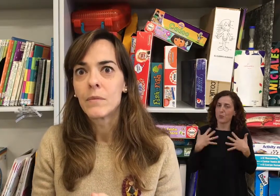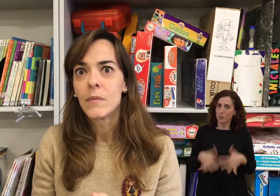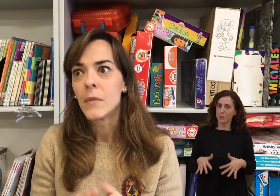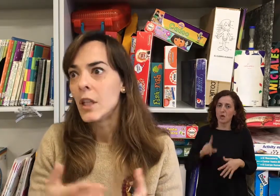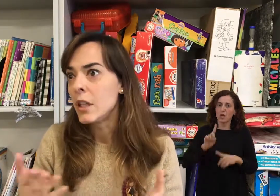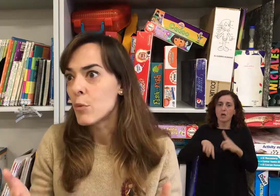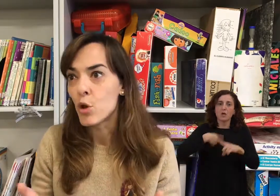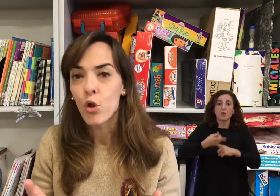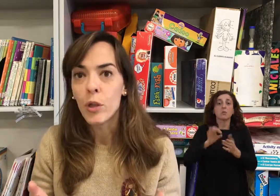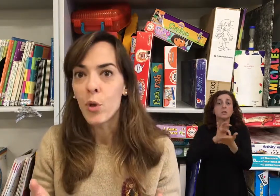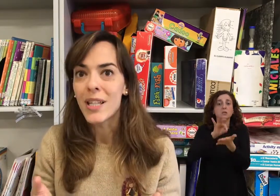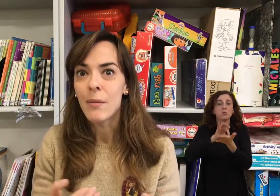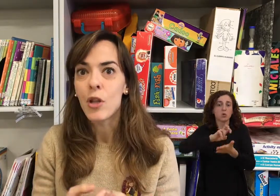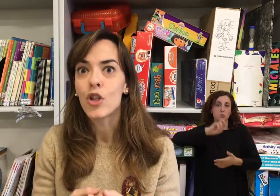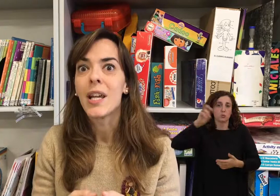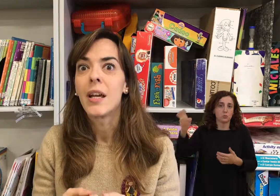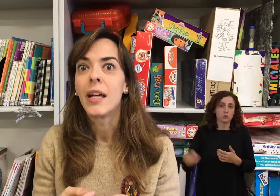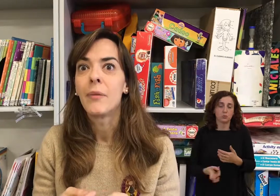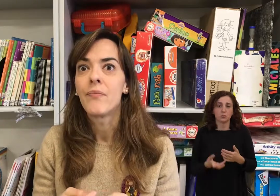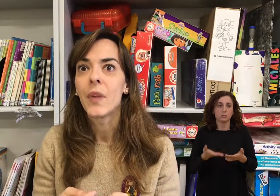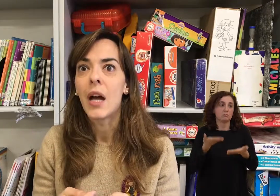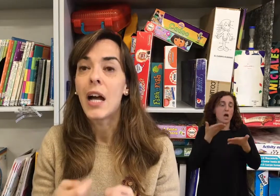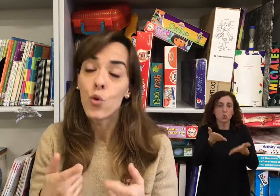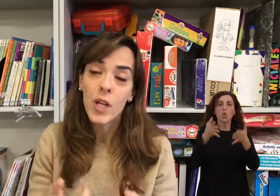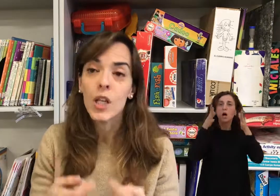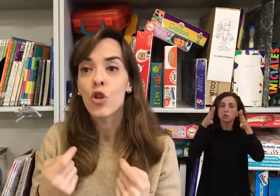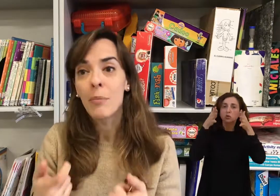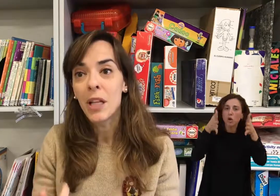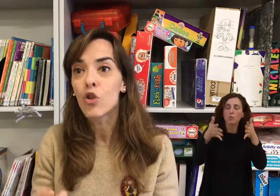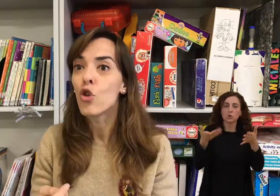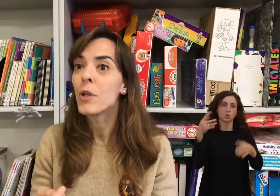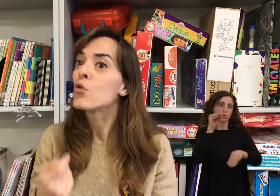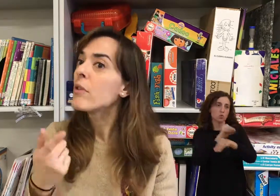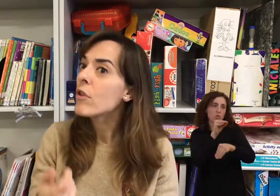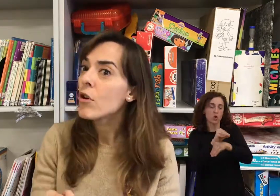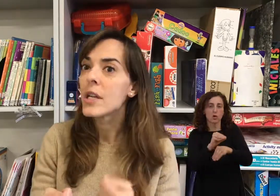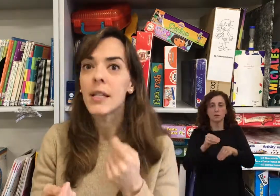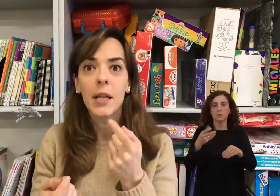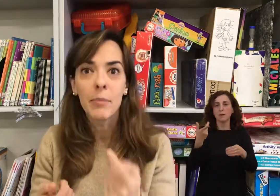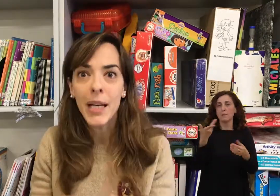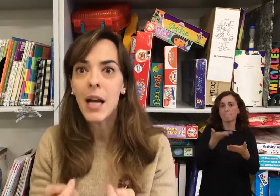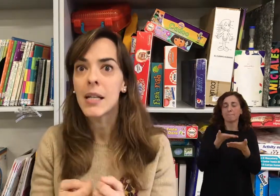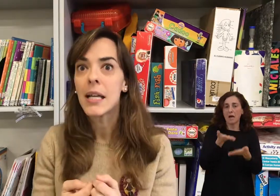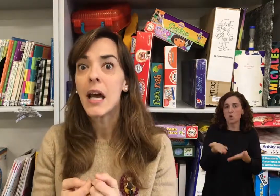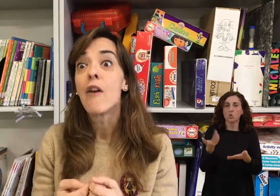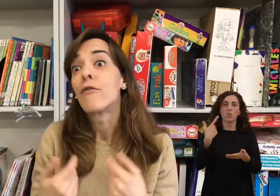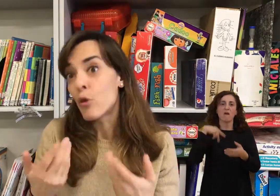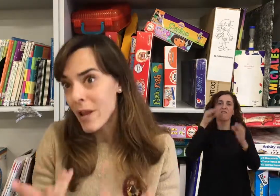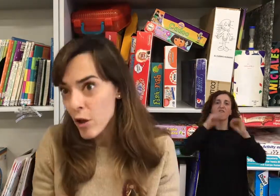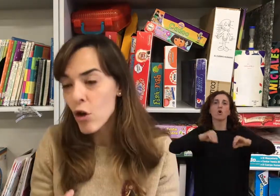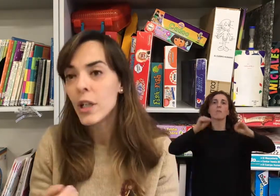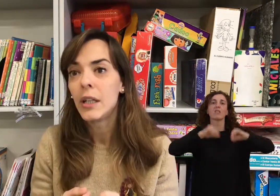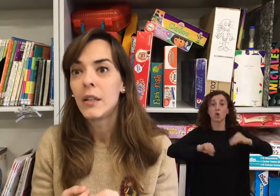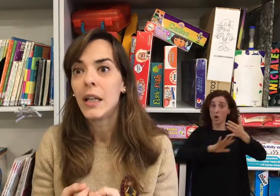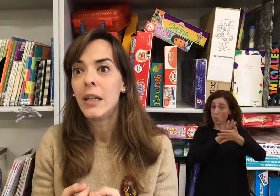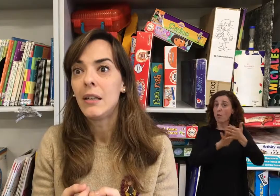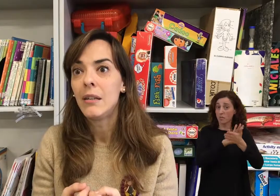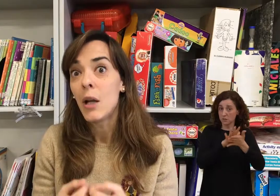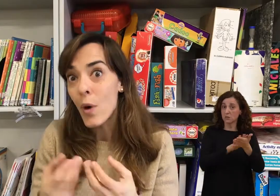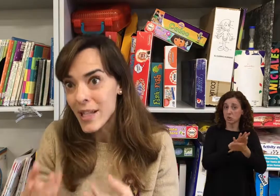y después todo tipo de servicios de ayuda, asesoramiento, sobre subvenciones, becas, formación en lengua de